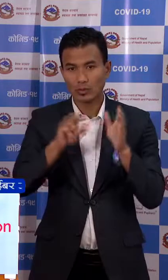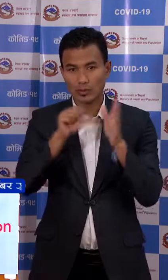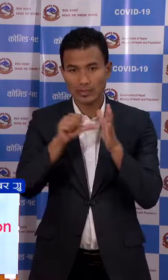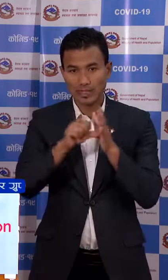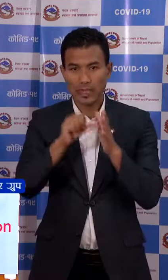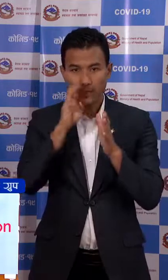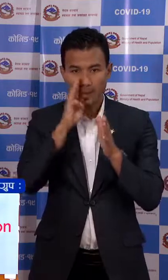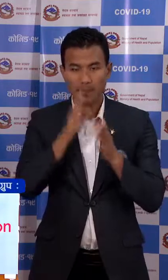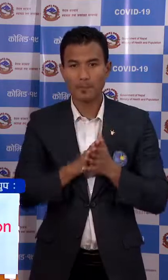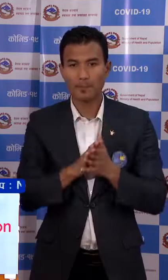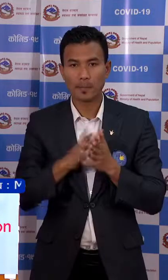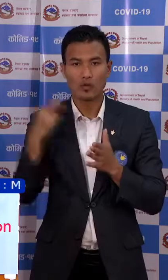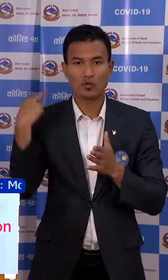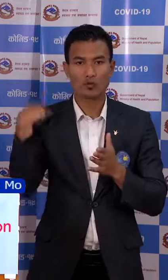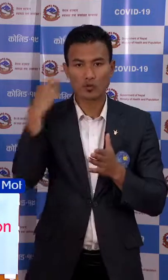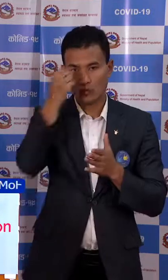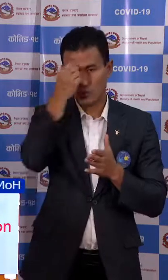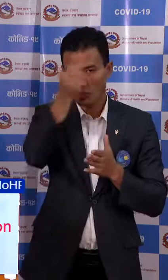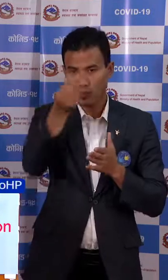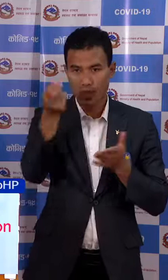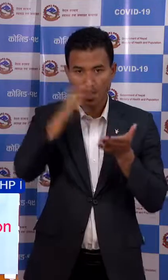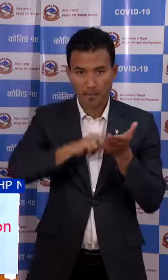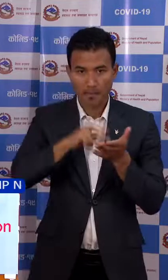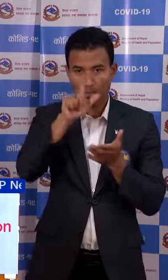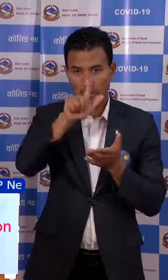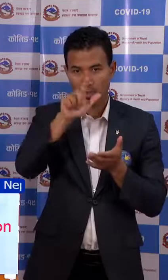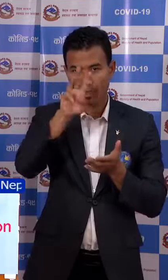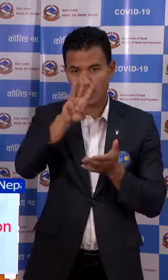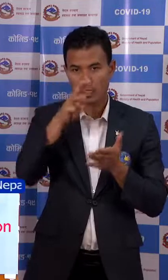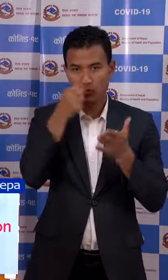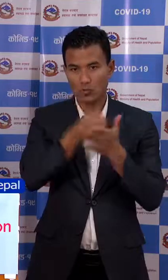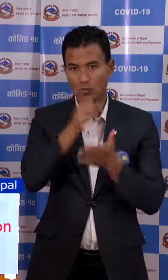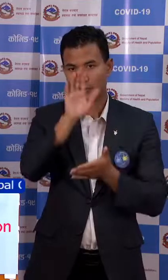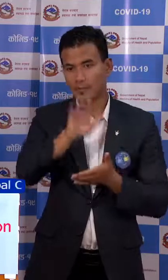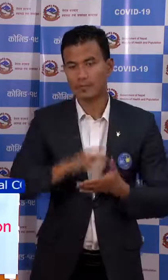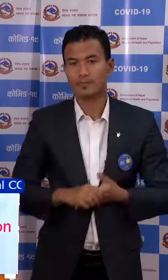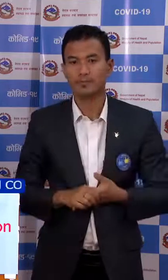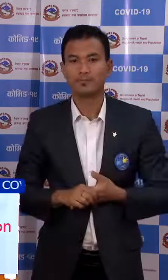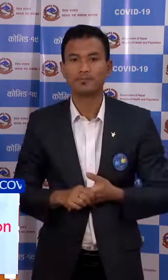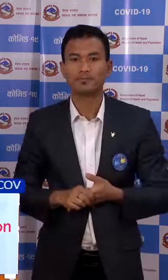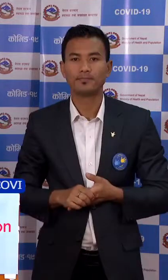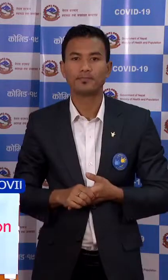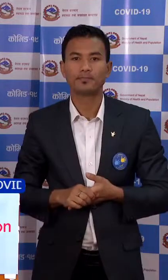जिल्ला मा रुकुम पुरुवा थब्वाई 33 जिल्ला पुगे को छा